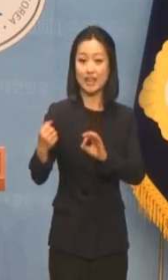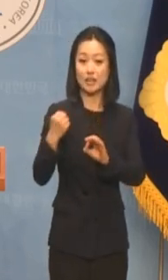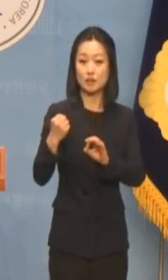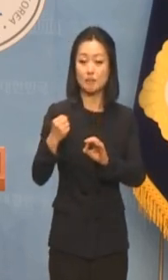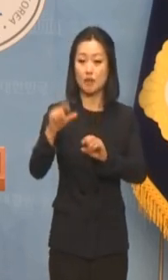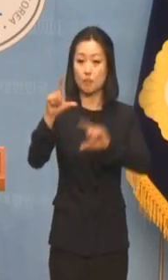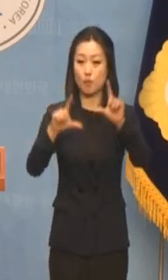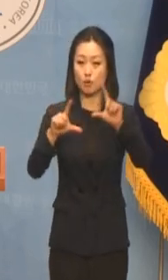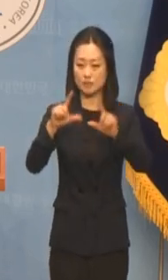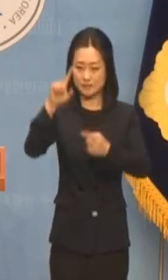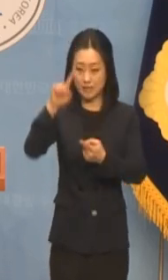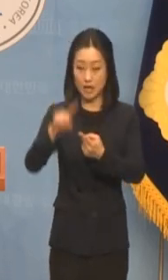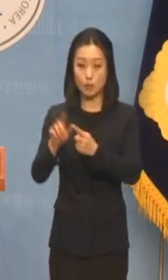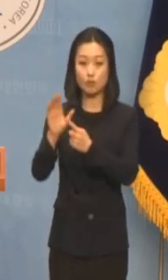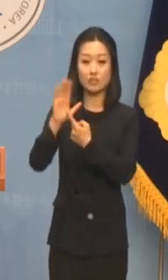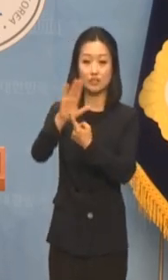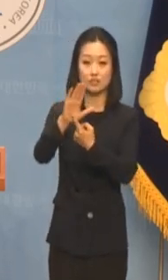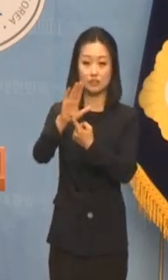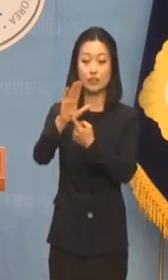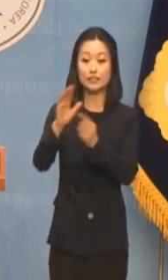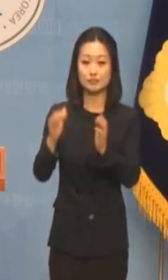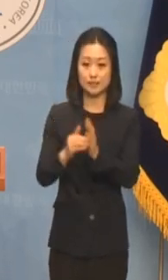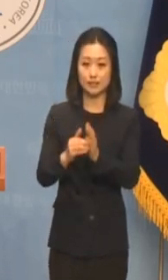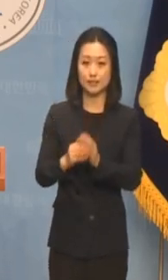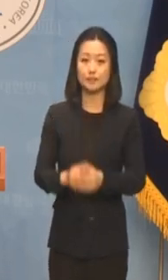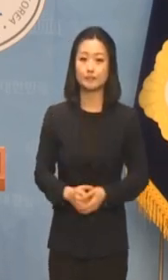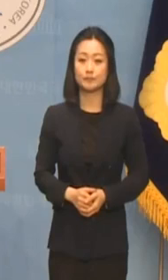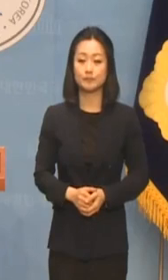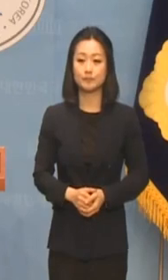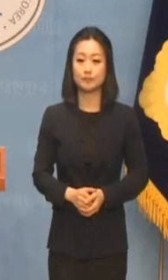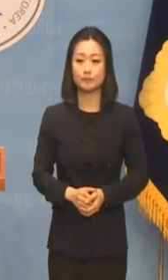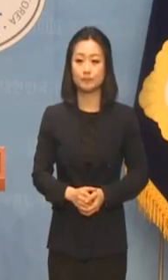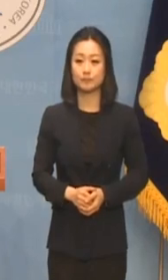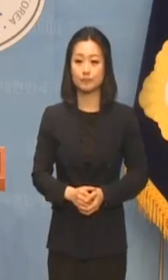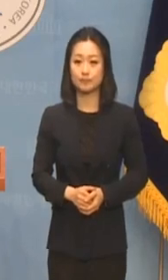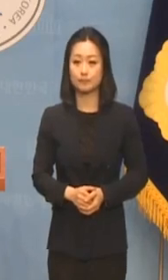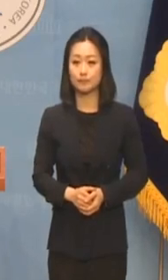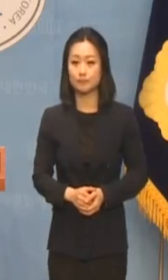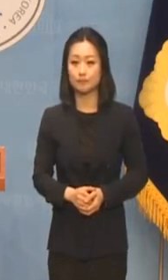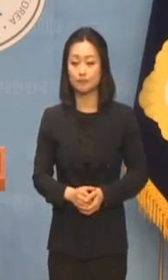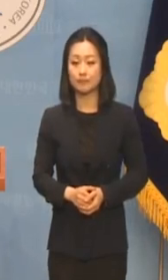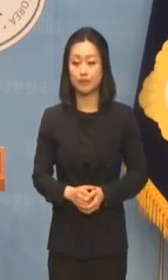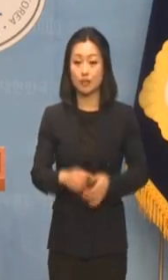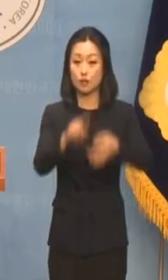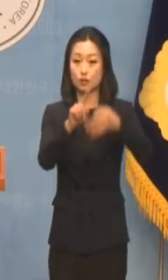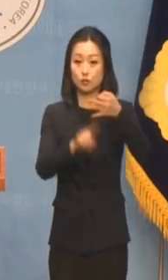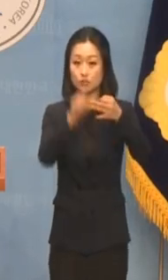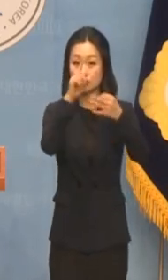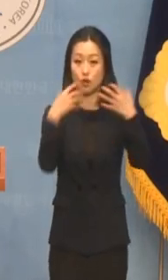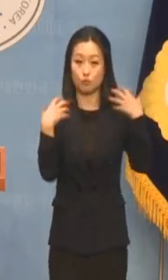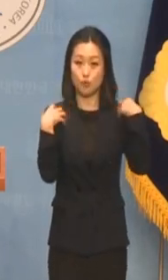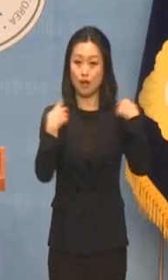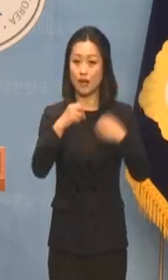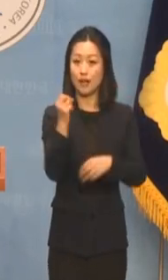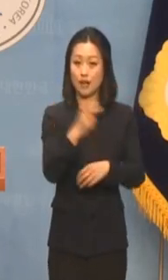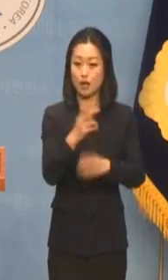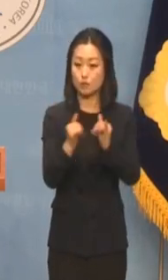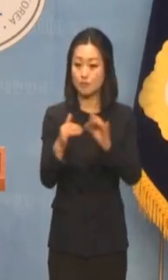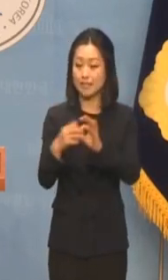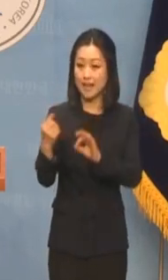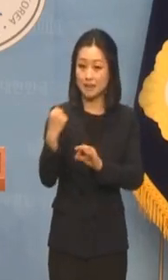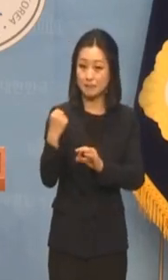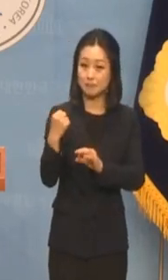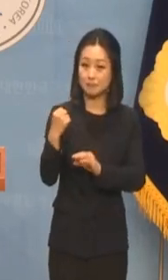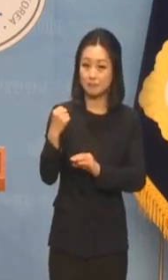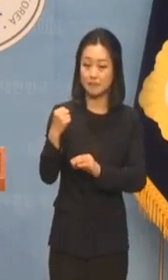그대로 드러나는 결과입니다 기대조차 아까운 윤석열 정권과 국민의힘에